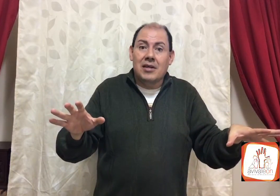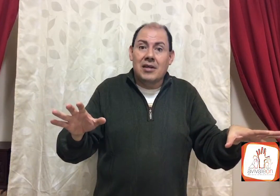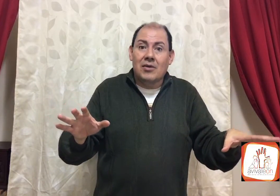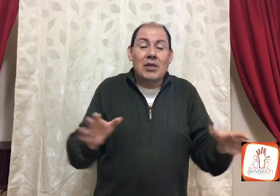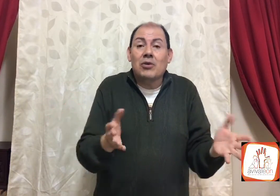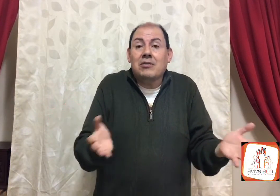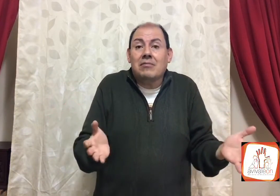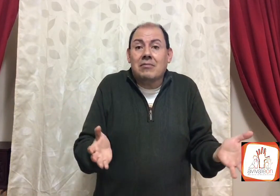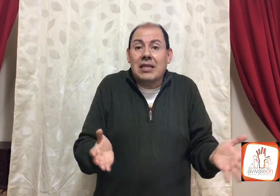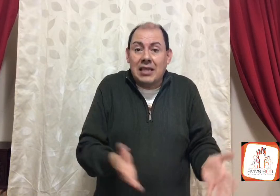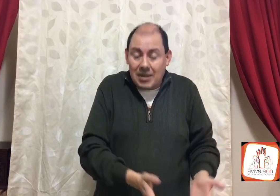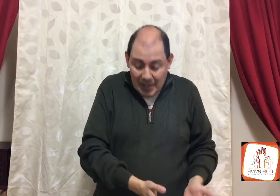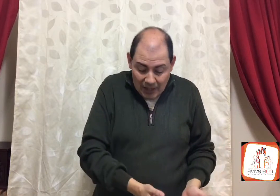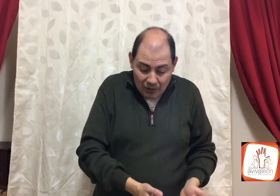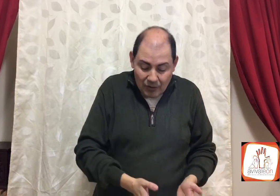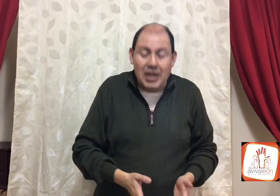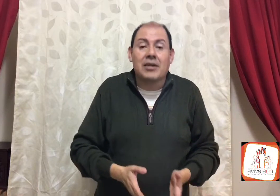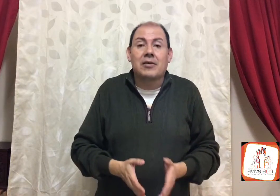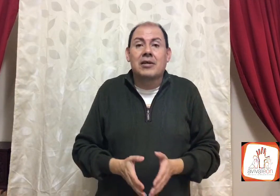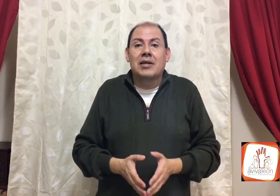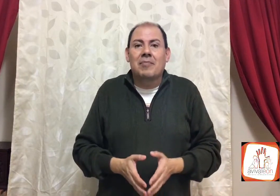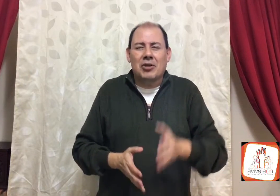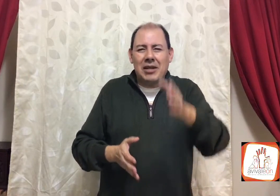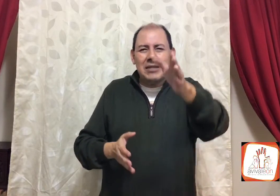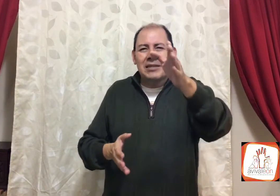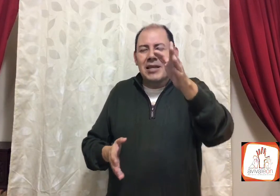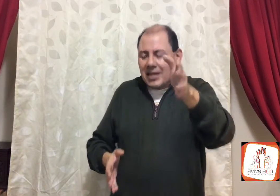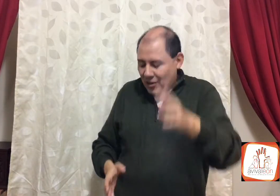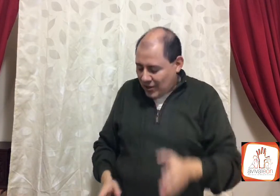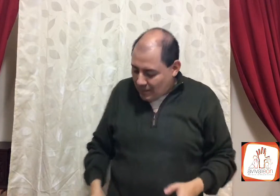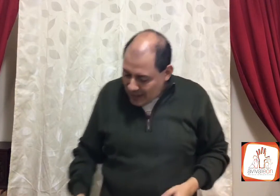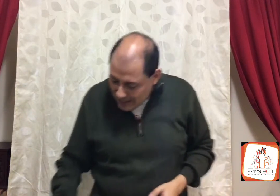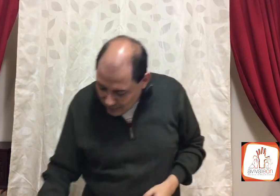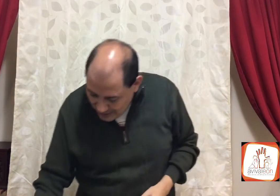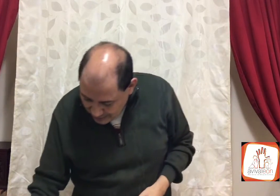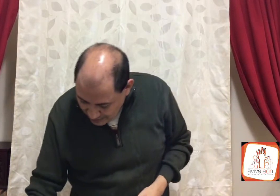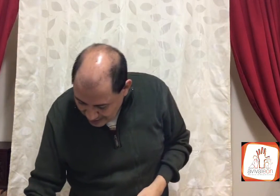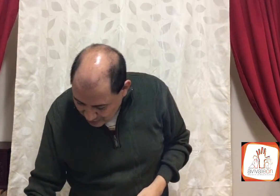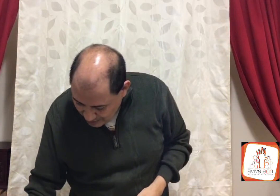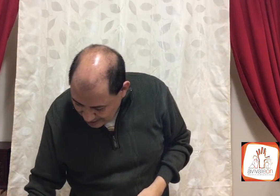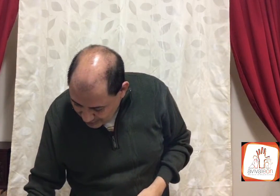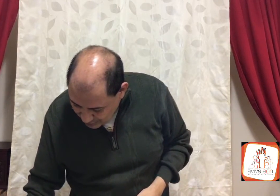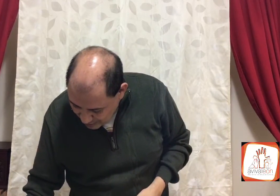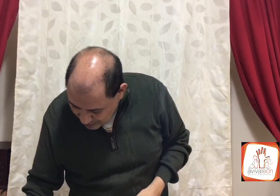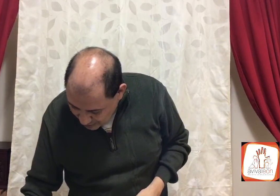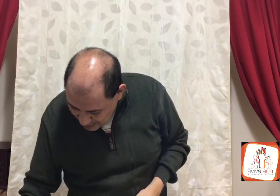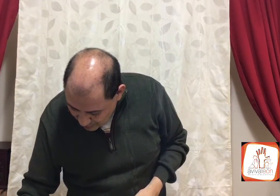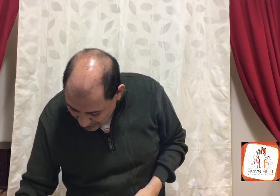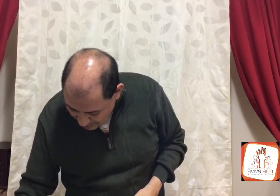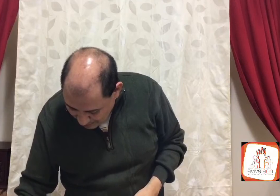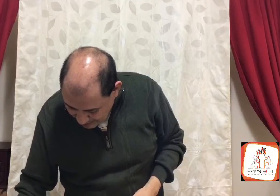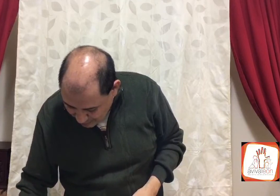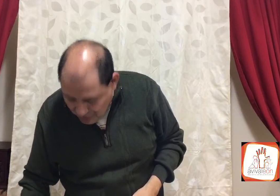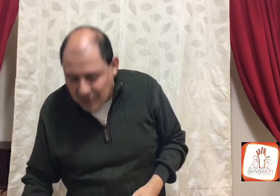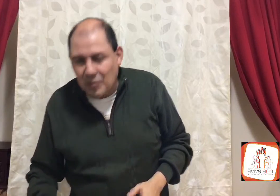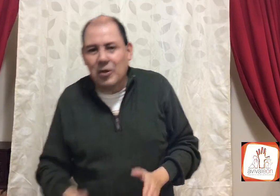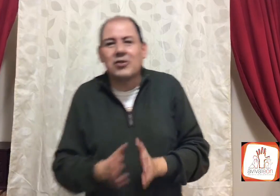Cuando, exactamente lo contrario, pero sabes, quiero terminar con esto, en el nombre de Jesús, quiero hacer, wow, me pasé muchísimo, pero estoy